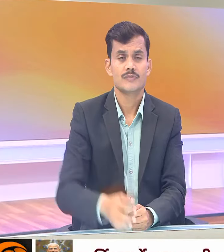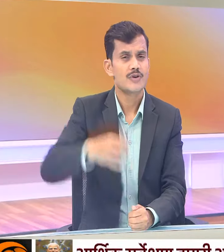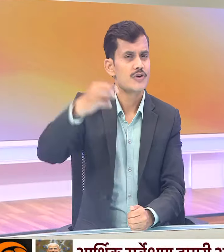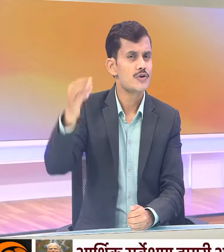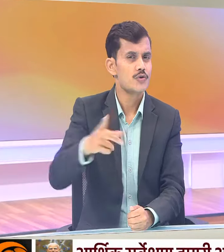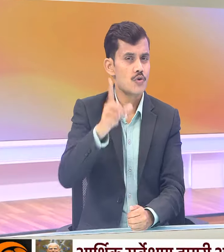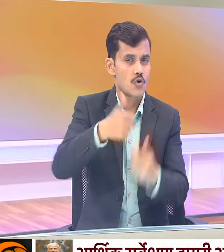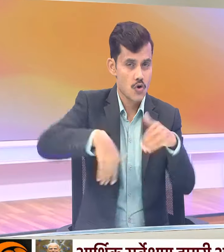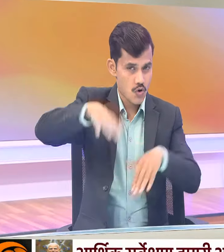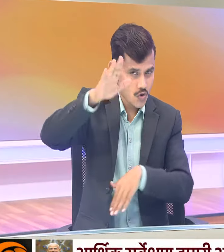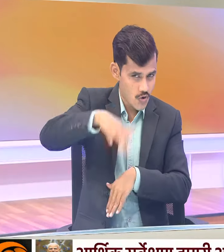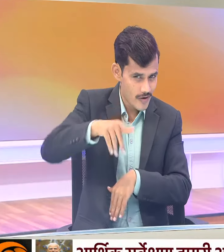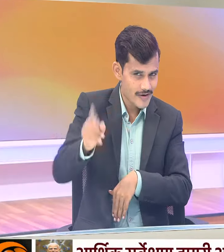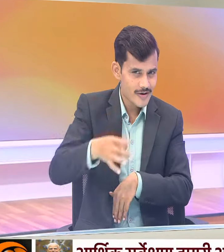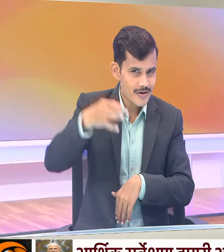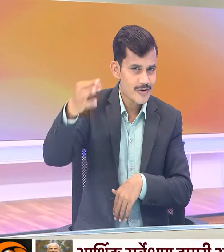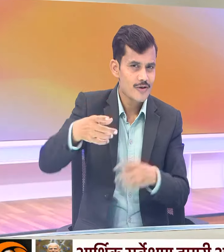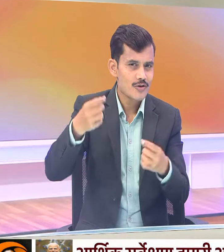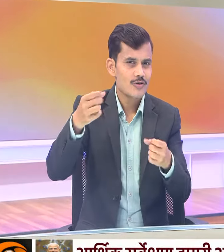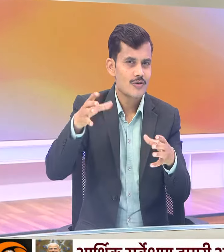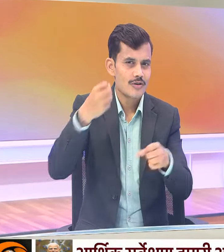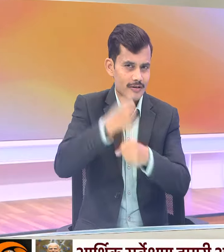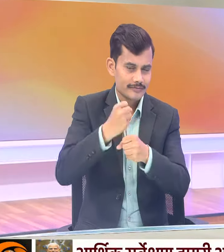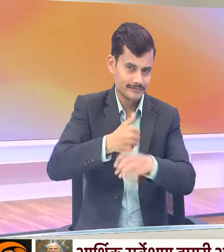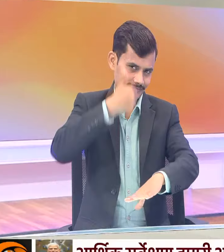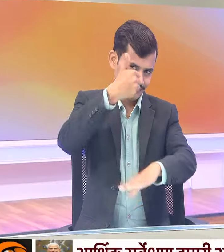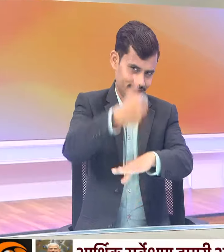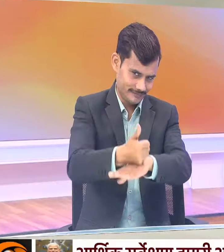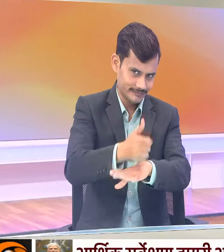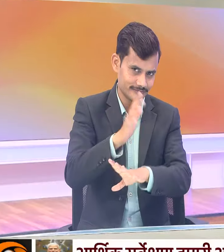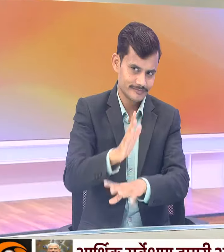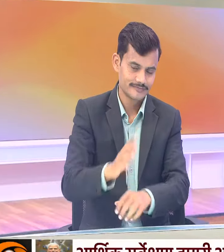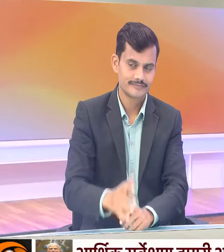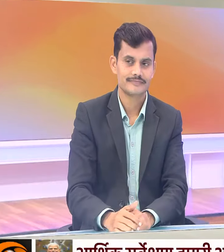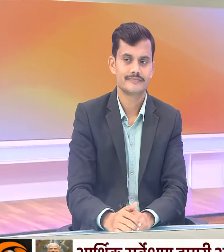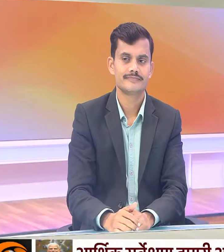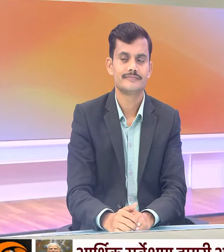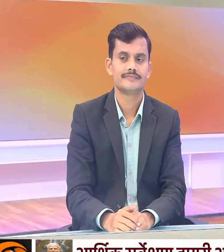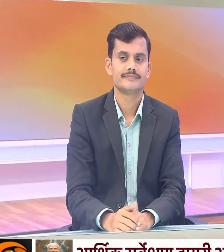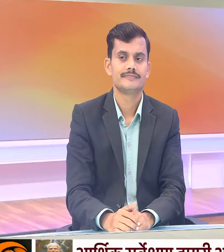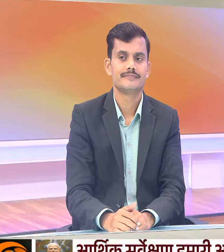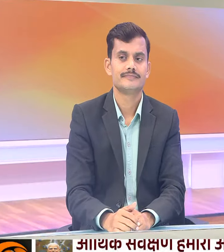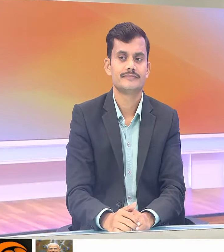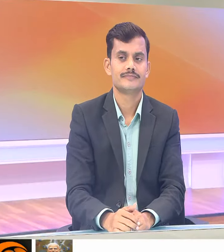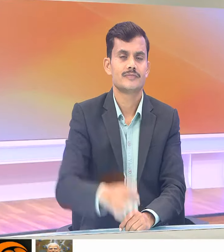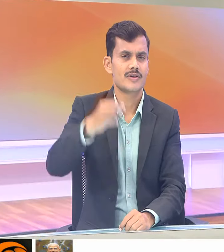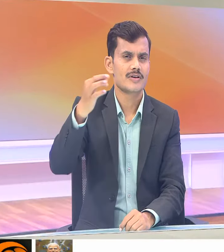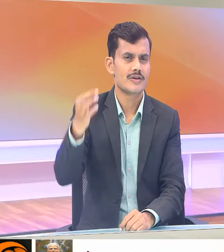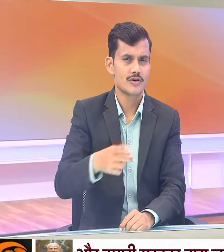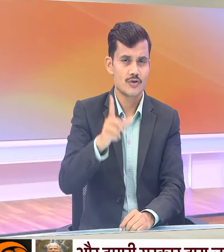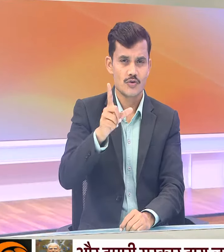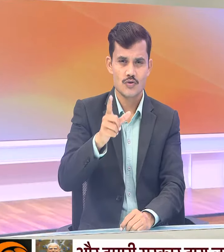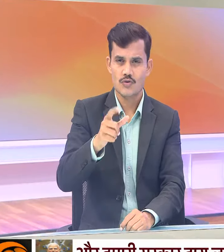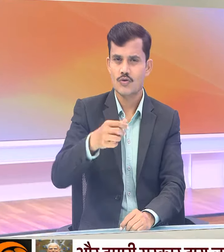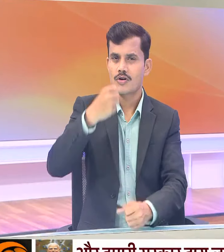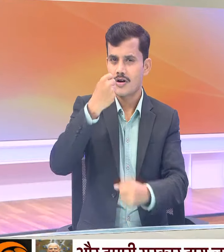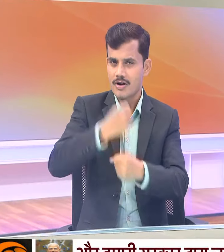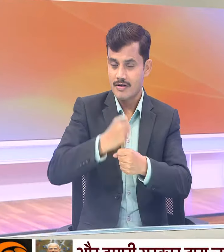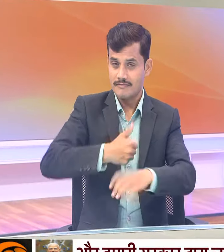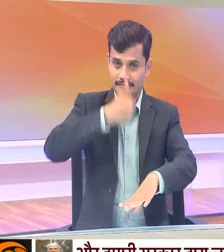संसथ जठन होने के बाद